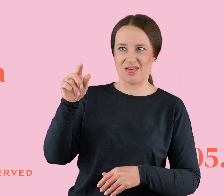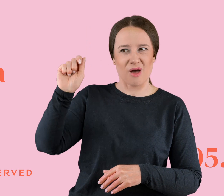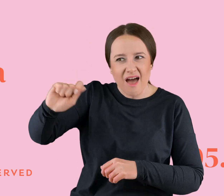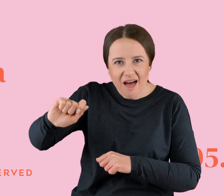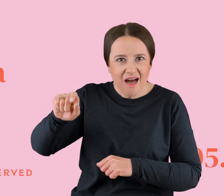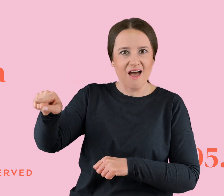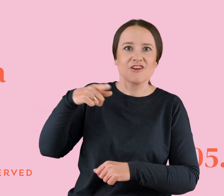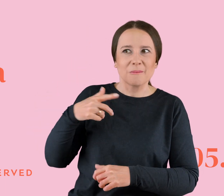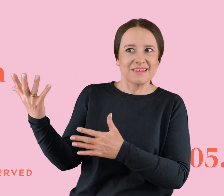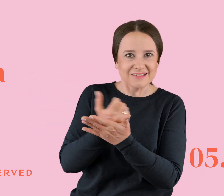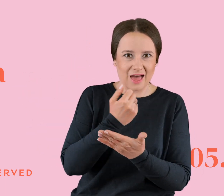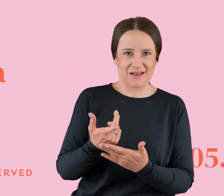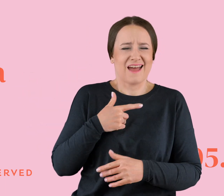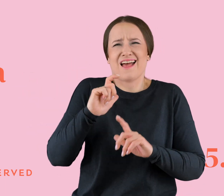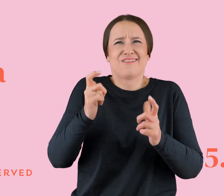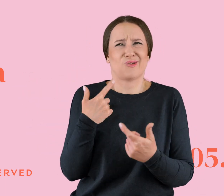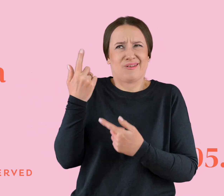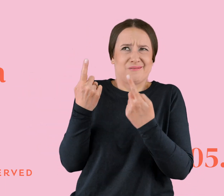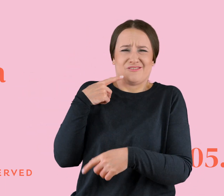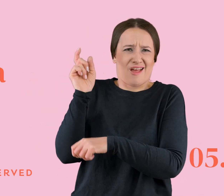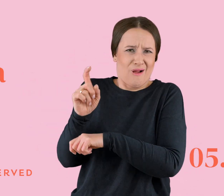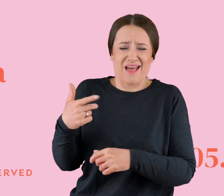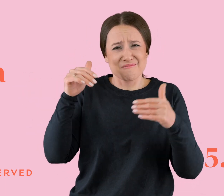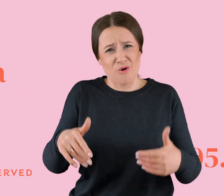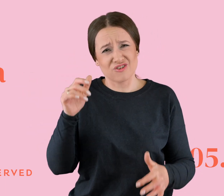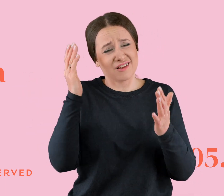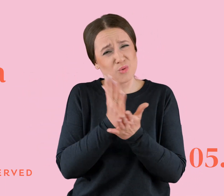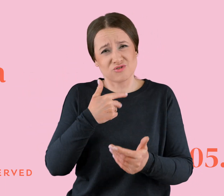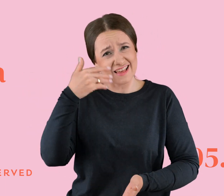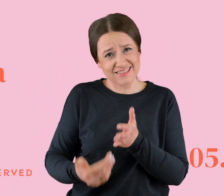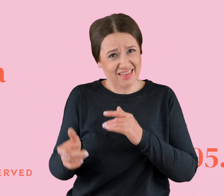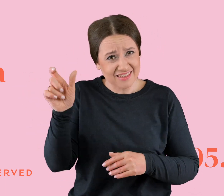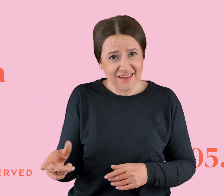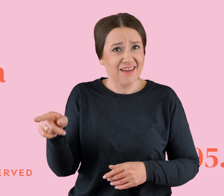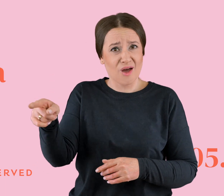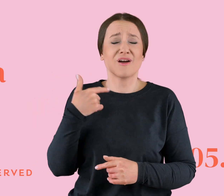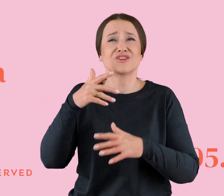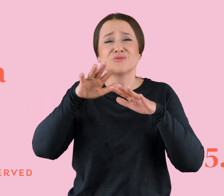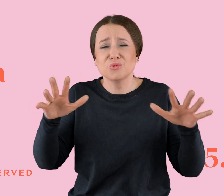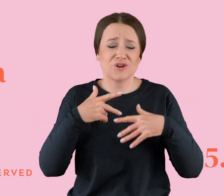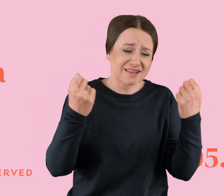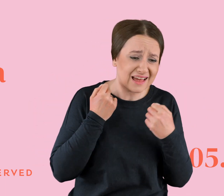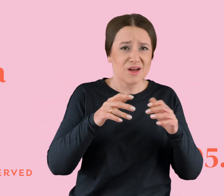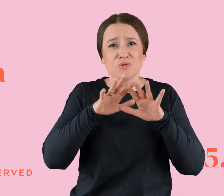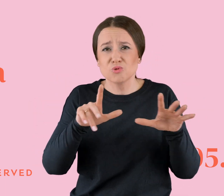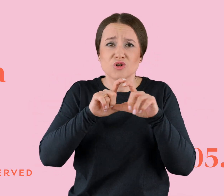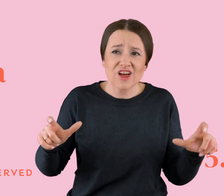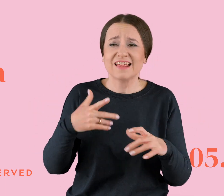ja sobie w ogóle wymyślałam, że faktycznie go olałam. I teraz to już go stracę na amen, no. A tak już się przecież nastarałam. tyle już czasu poświęciłam na to, żeby go naprawić, no.